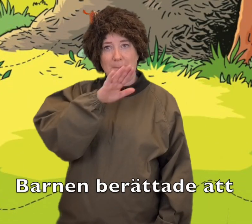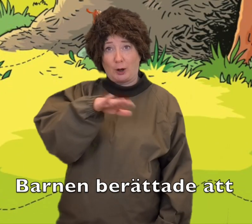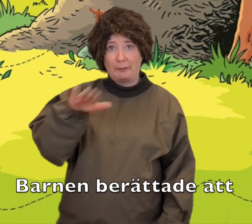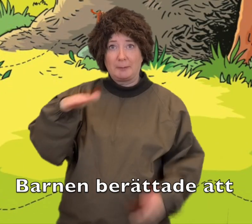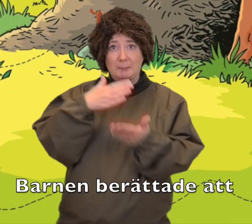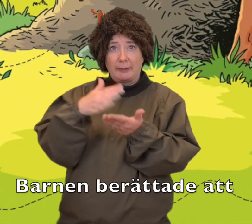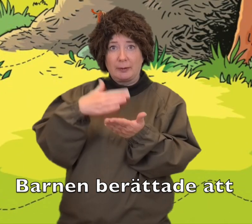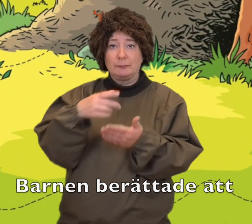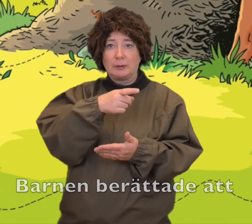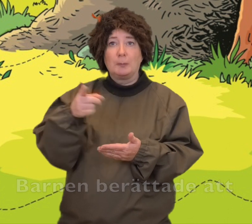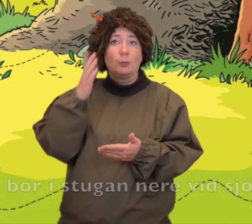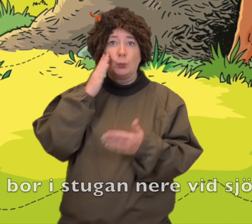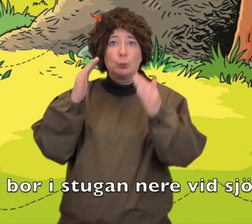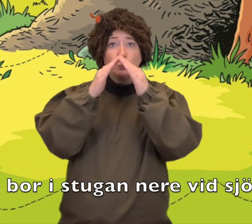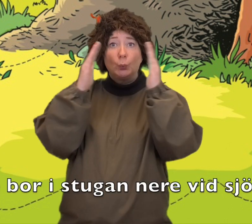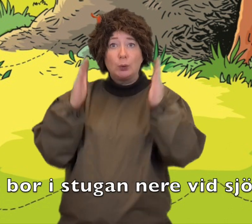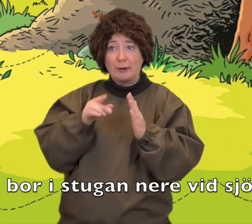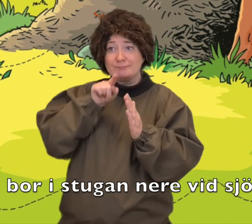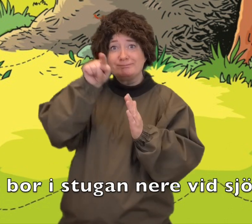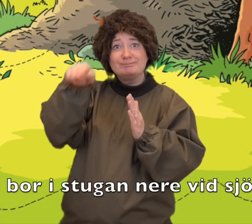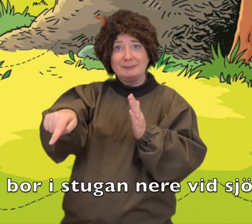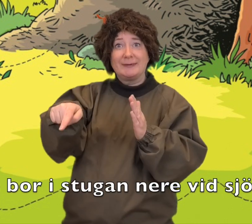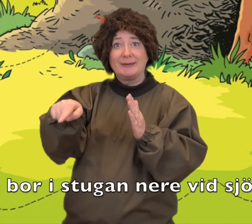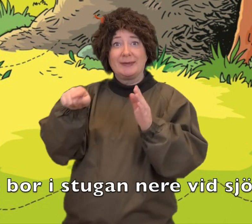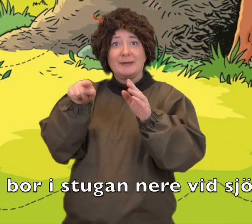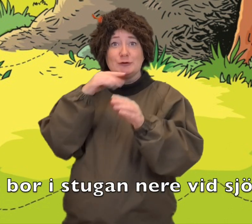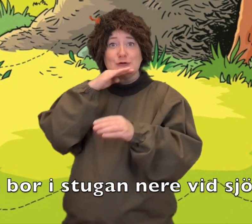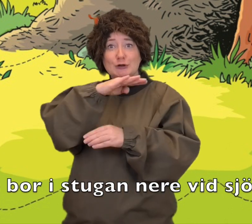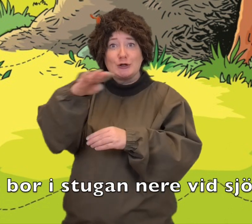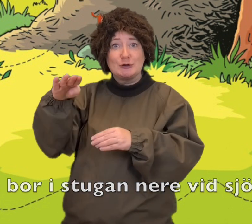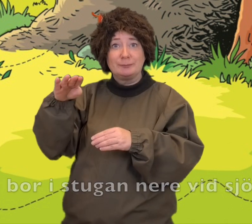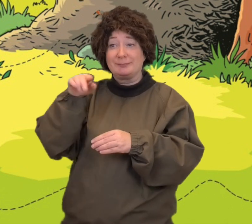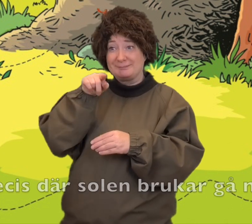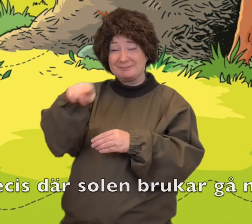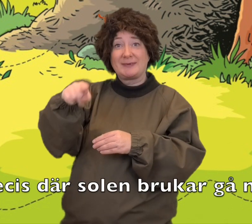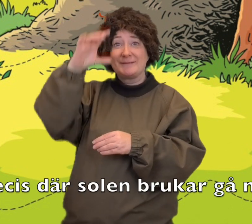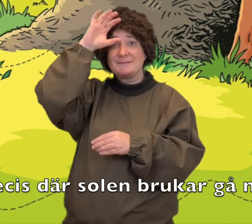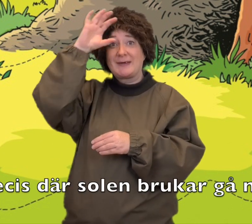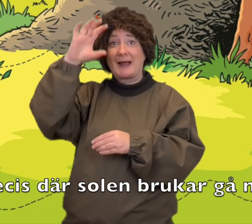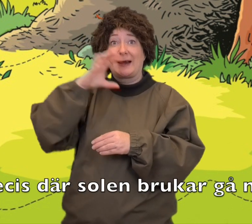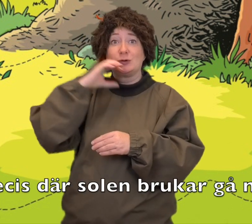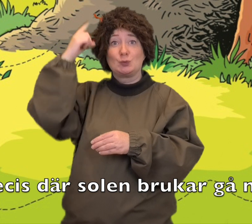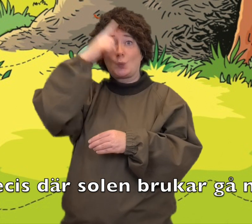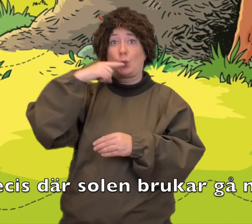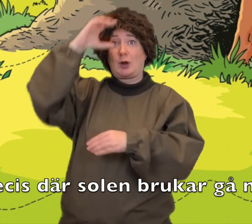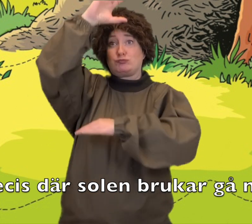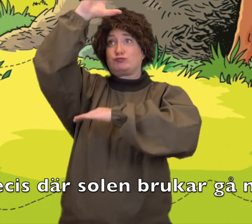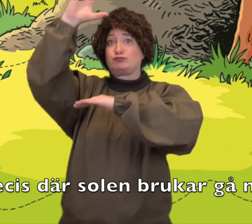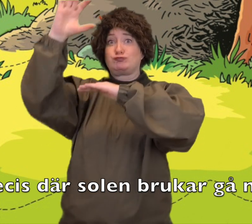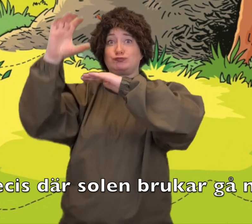Barnen berättade att de bor i stugan nere vid sjön. Precis där solen brukar gå ner